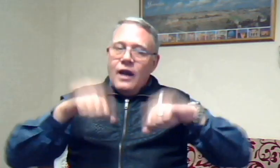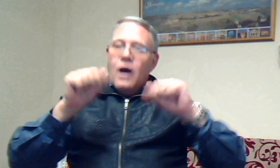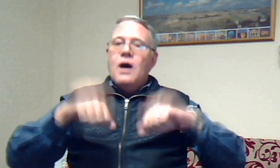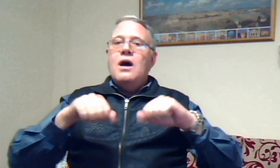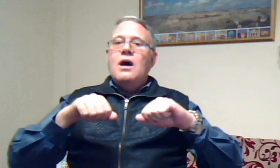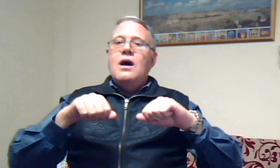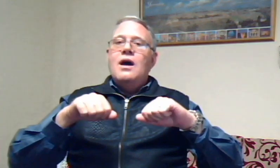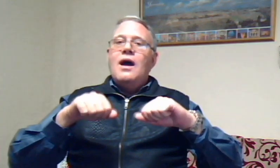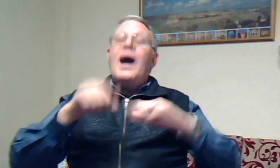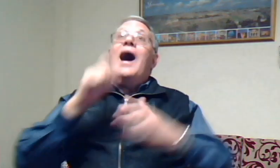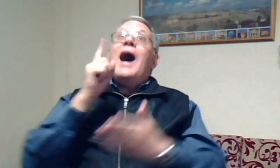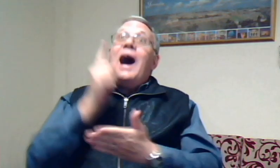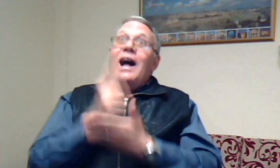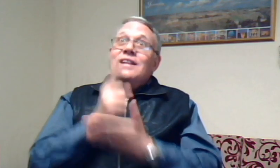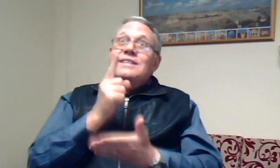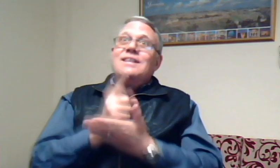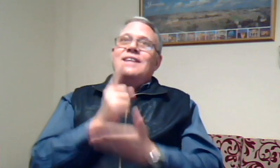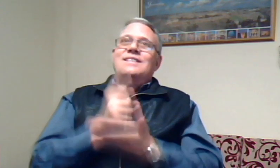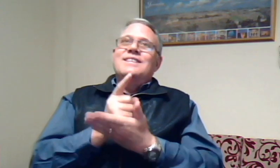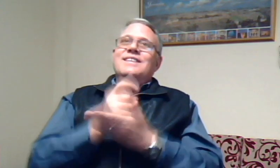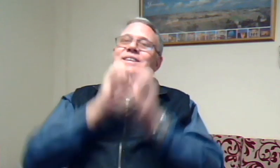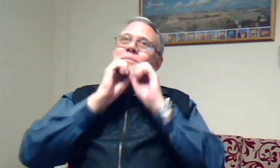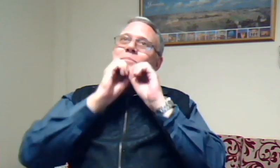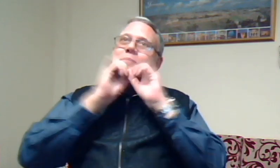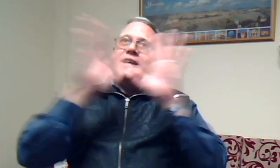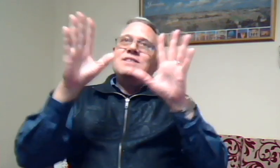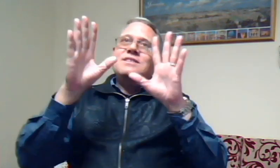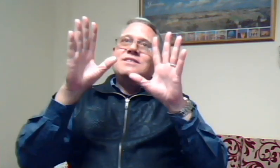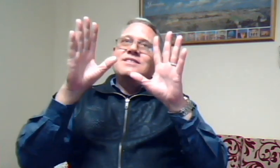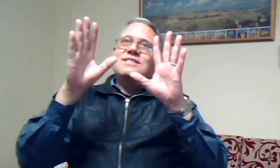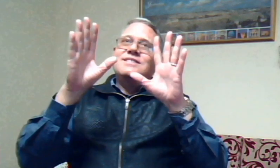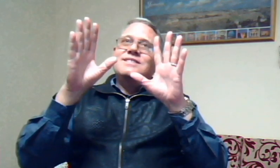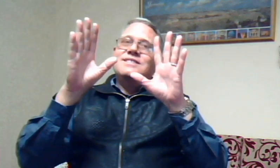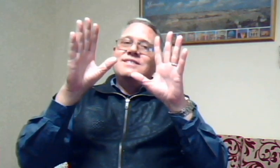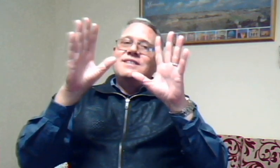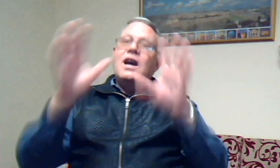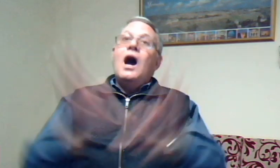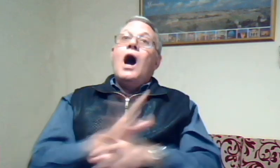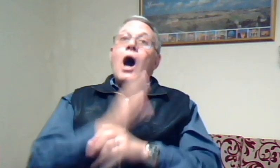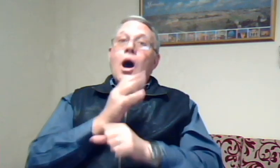Altijd prijs Amen